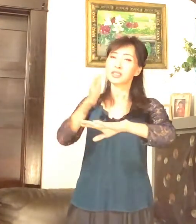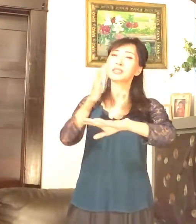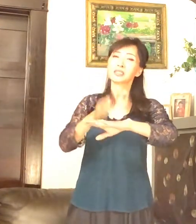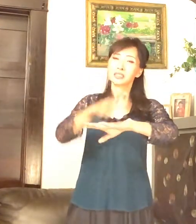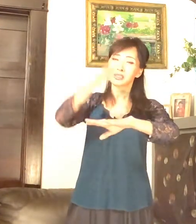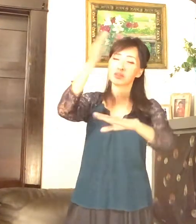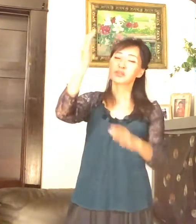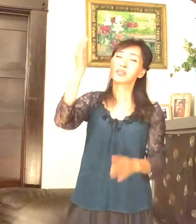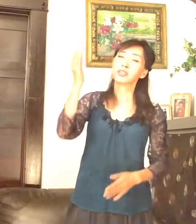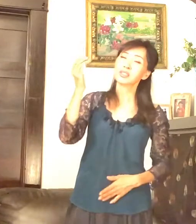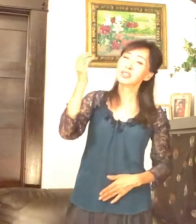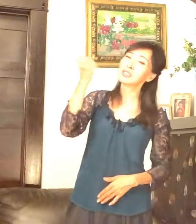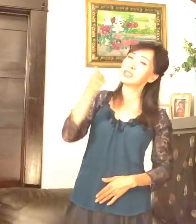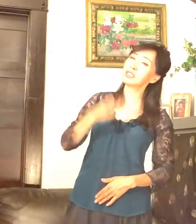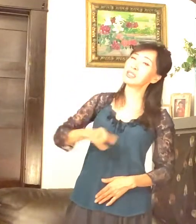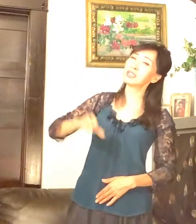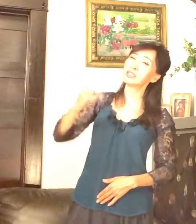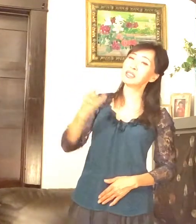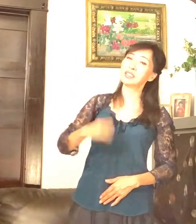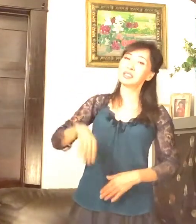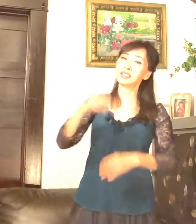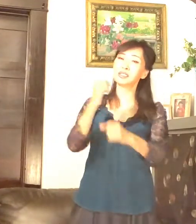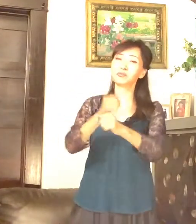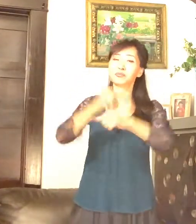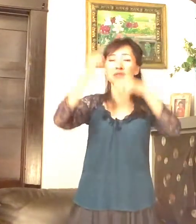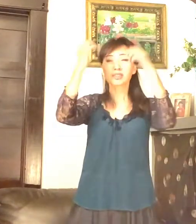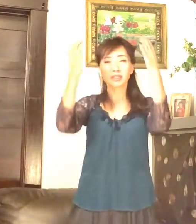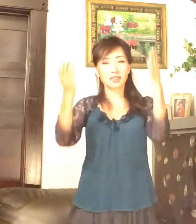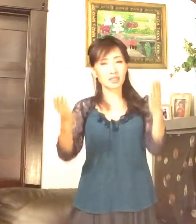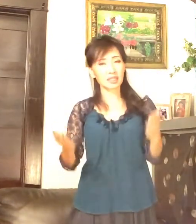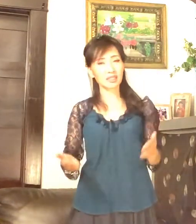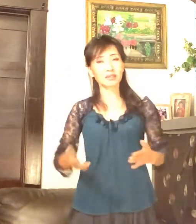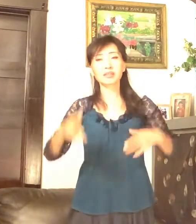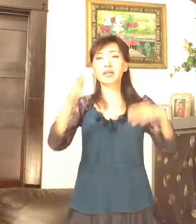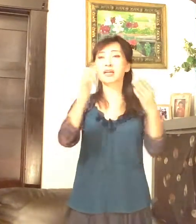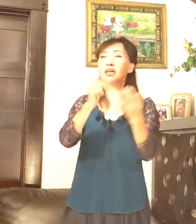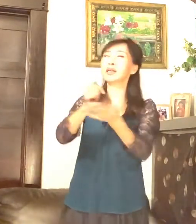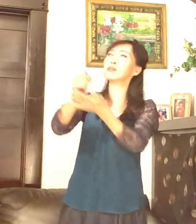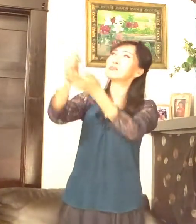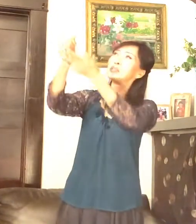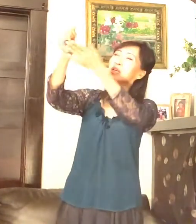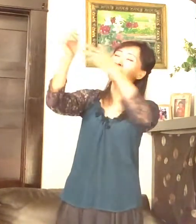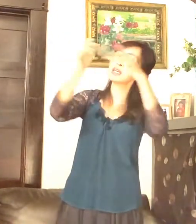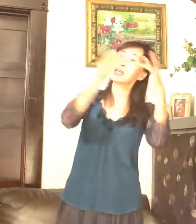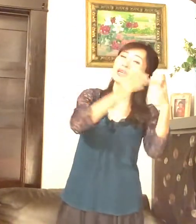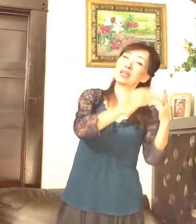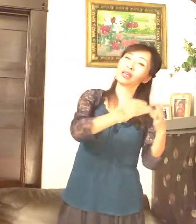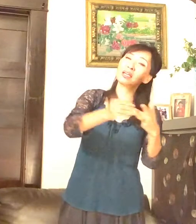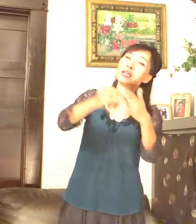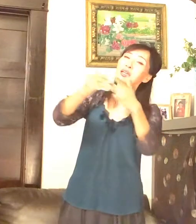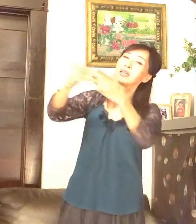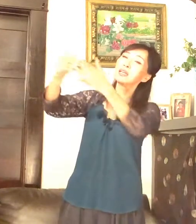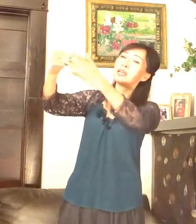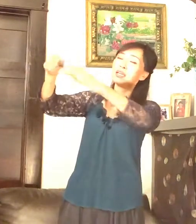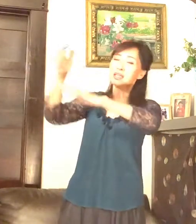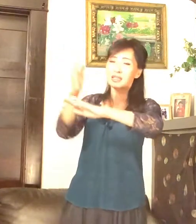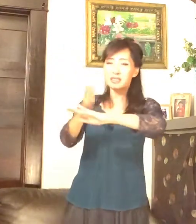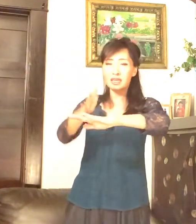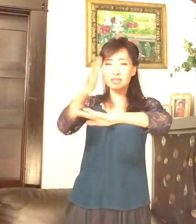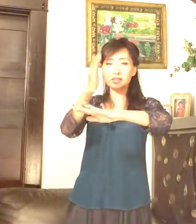주님 택하심 감사해 날 자녀